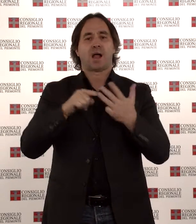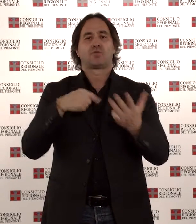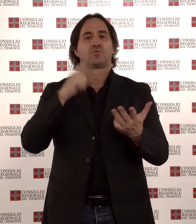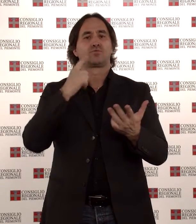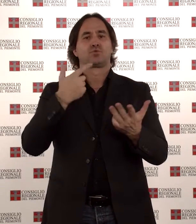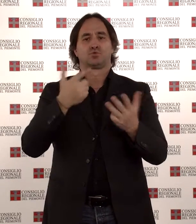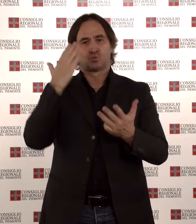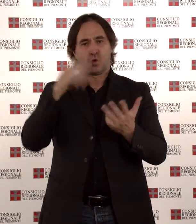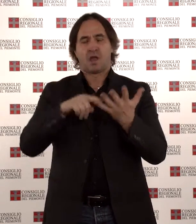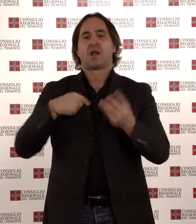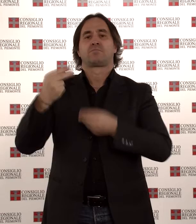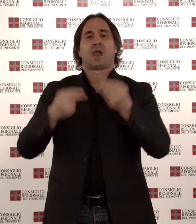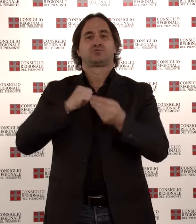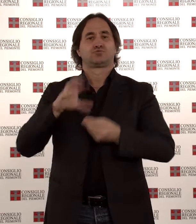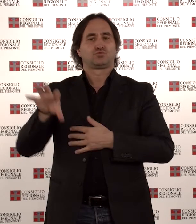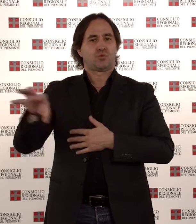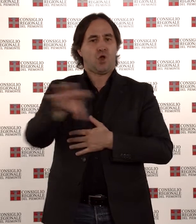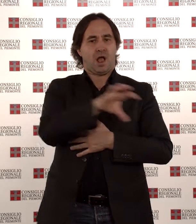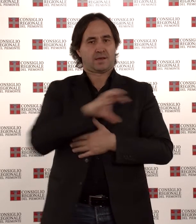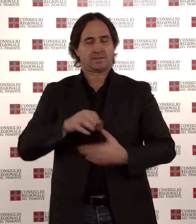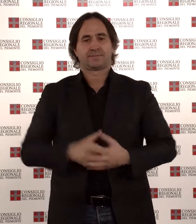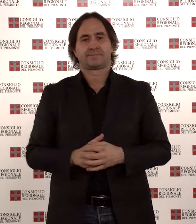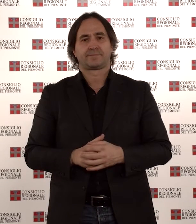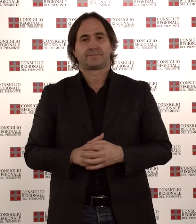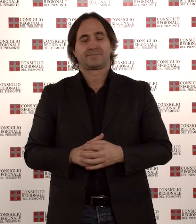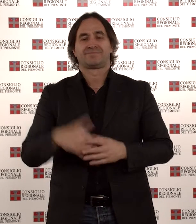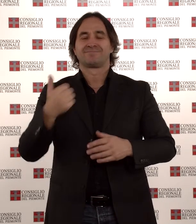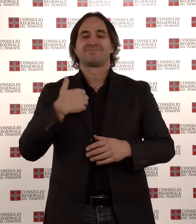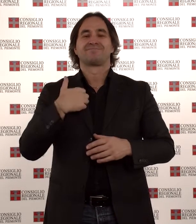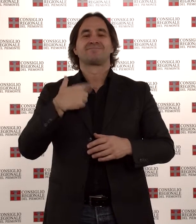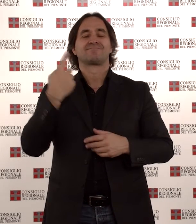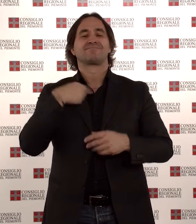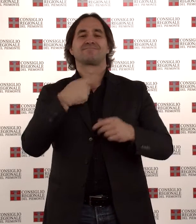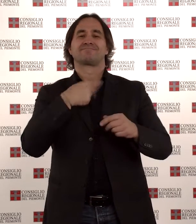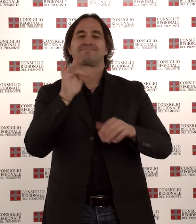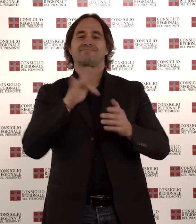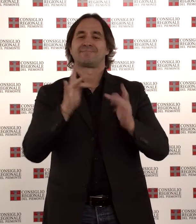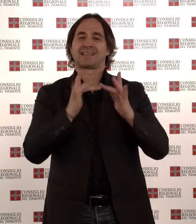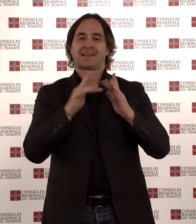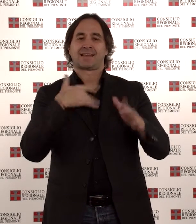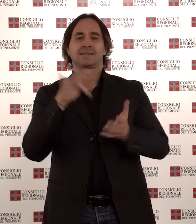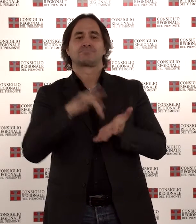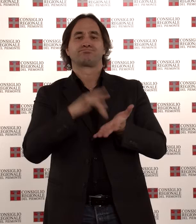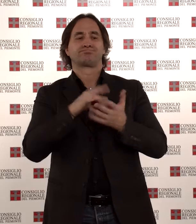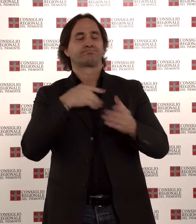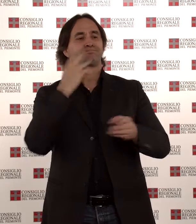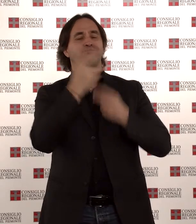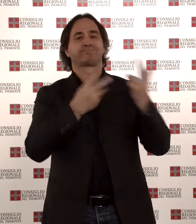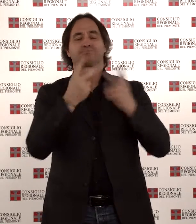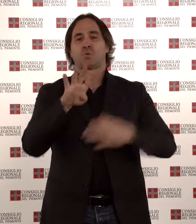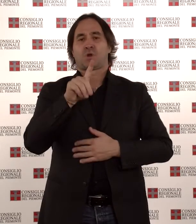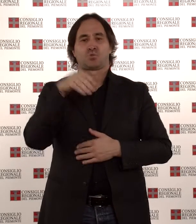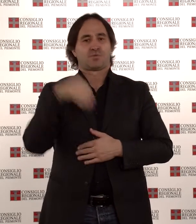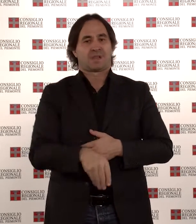e sul bilancio degli enti locali. Sono state 41.000 le visualizzazioni della sezione del sito del Consiglio regionale,